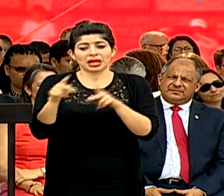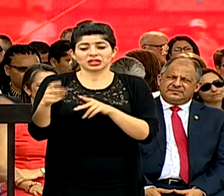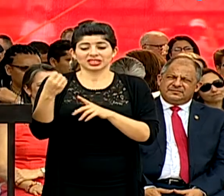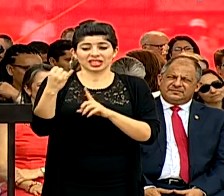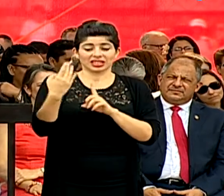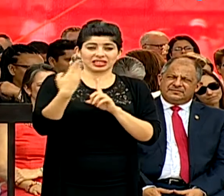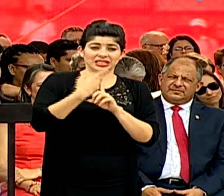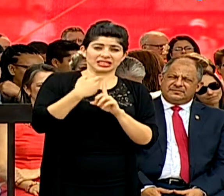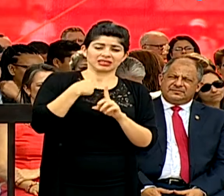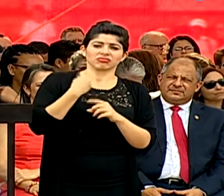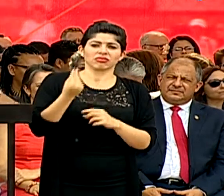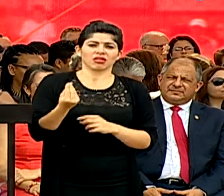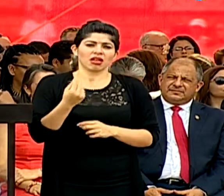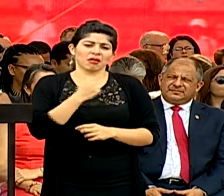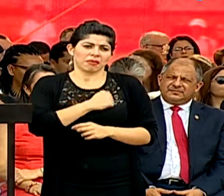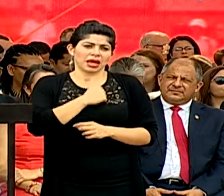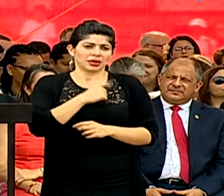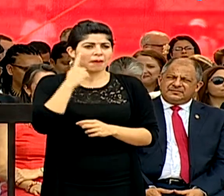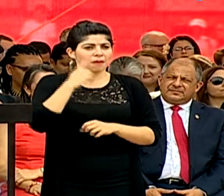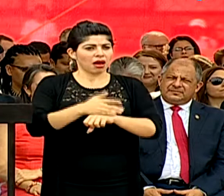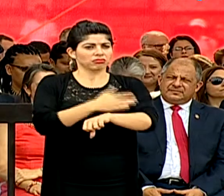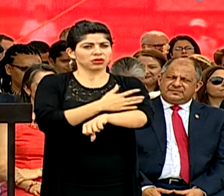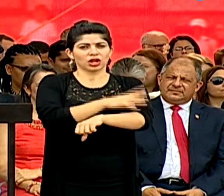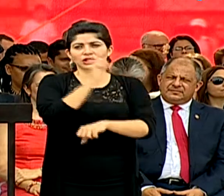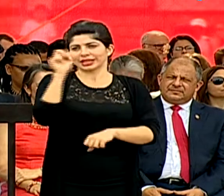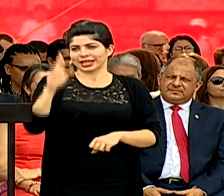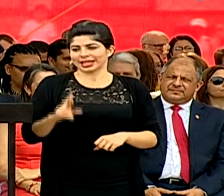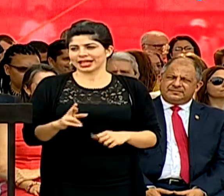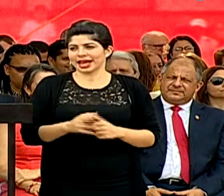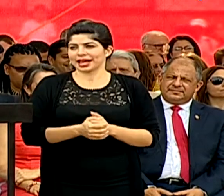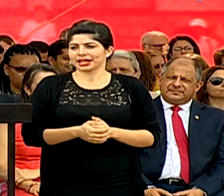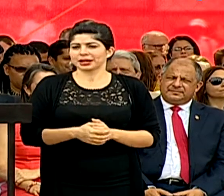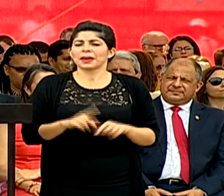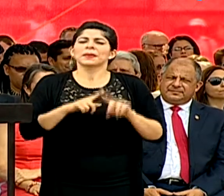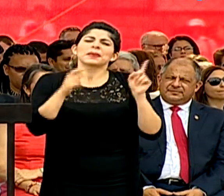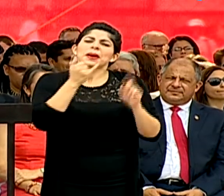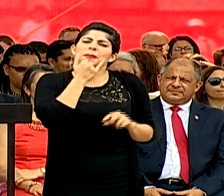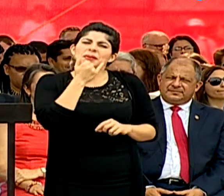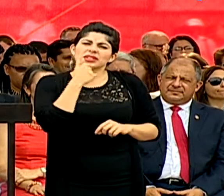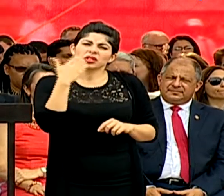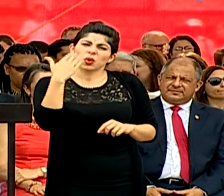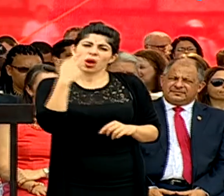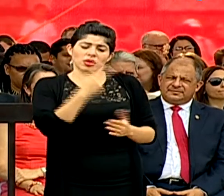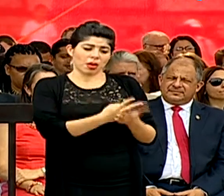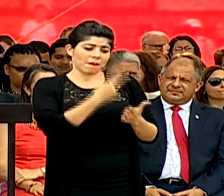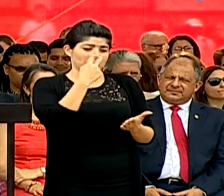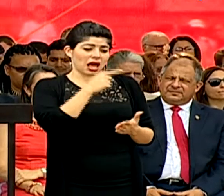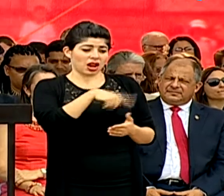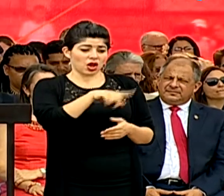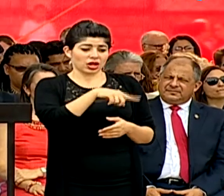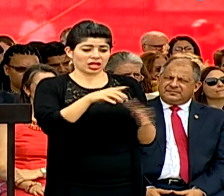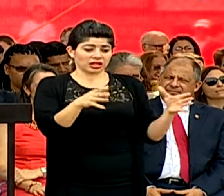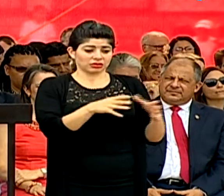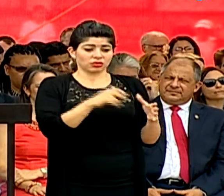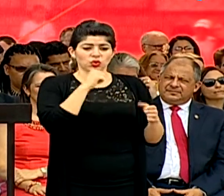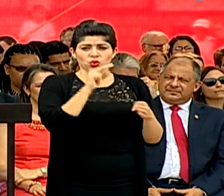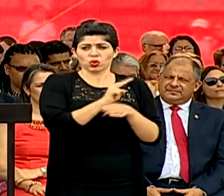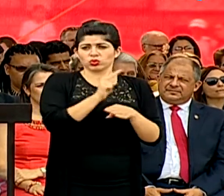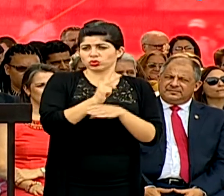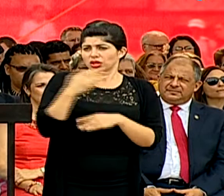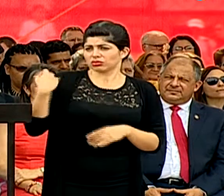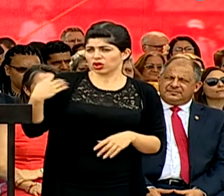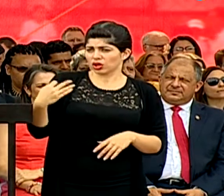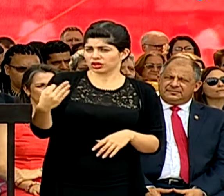lastimado haciendo una mejor Costa Rica. Pero ¿qué pasa cuando estos valores no son utilizados a nuestro día a día?